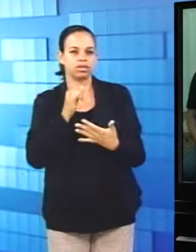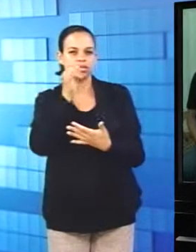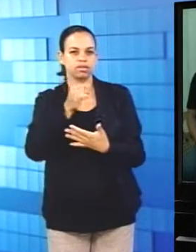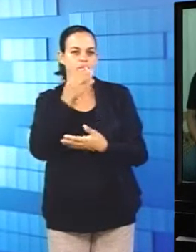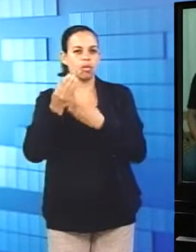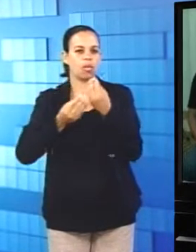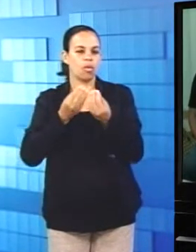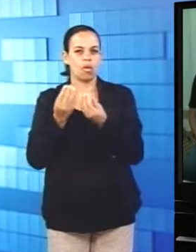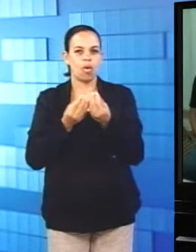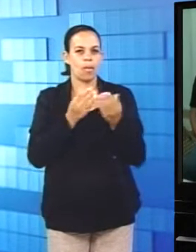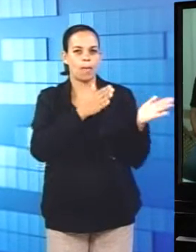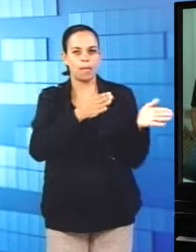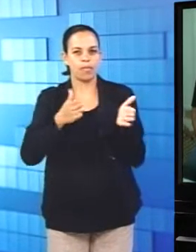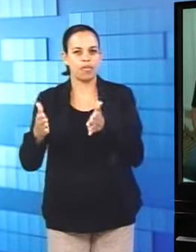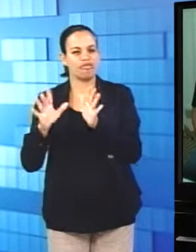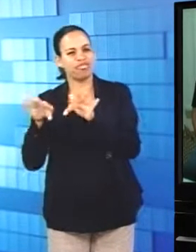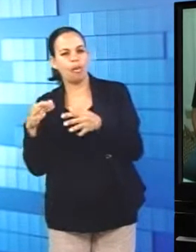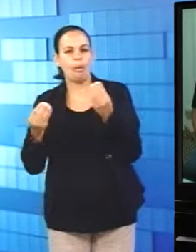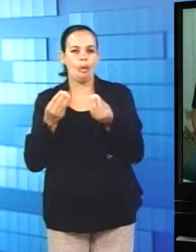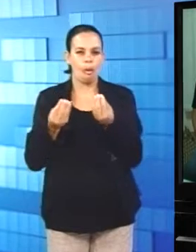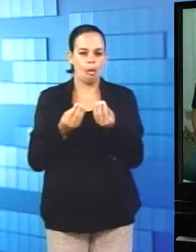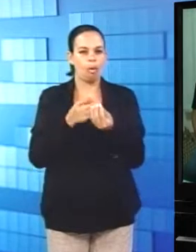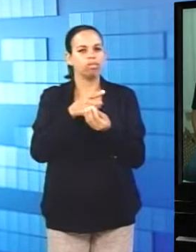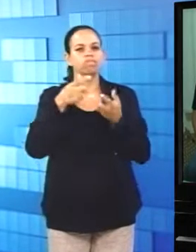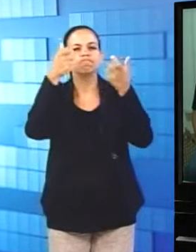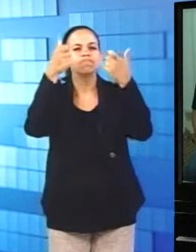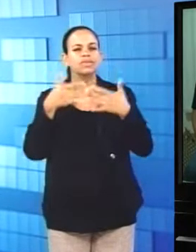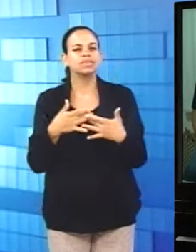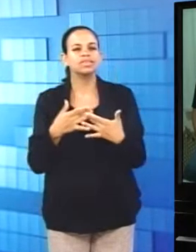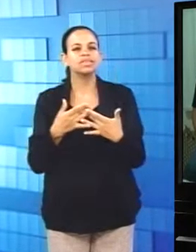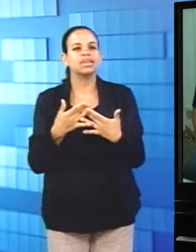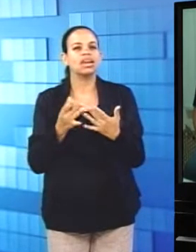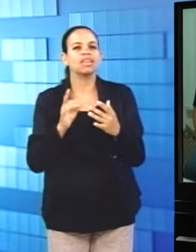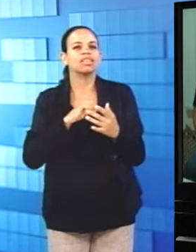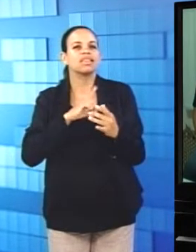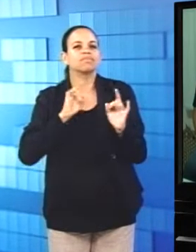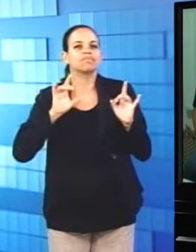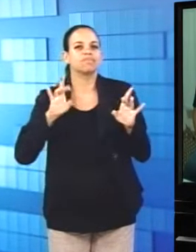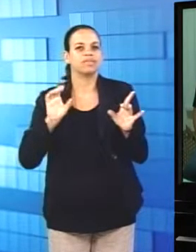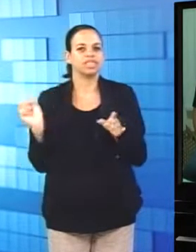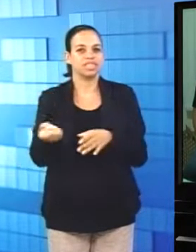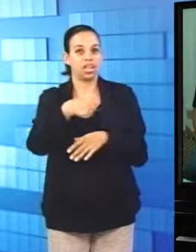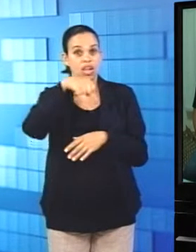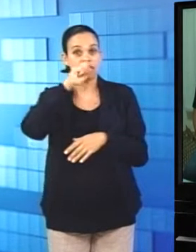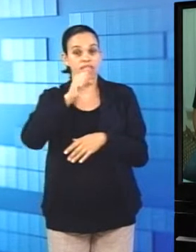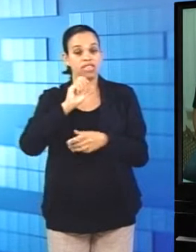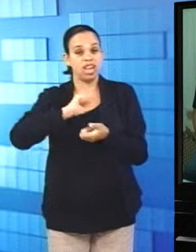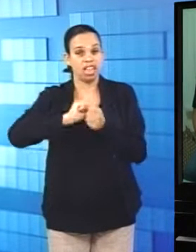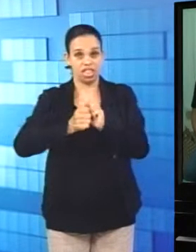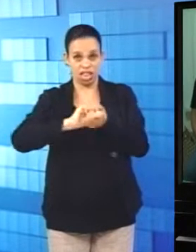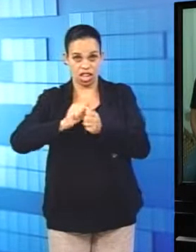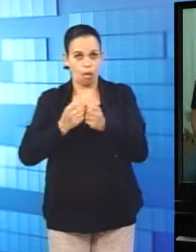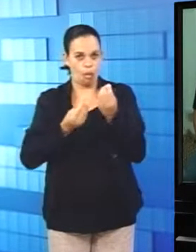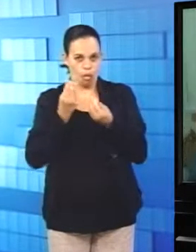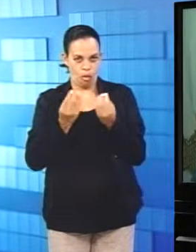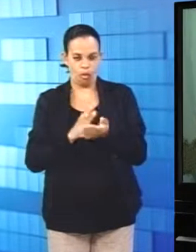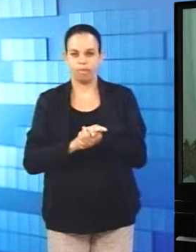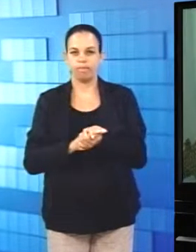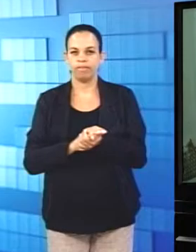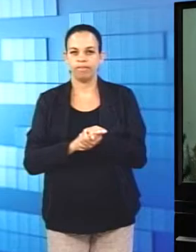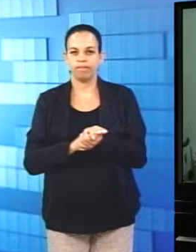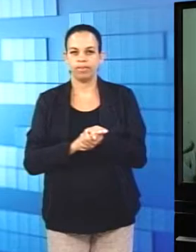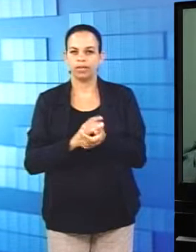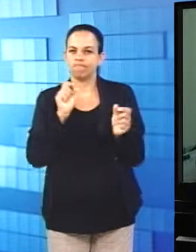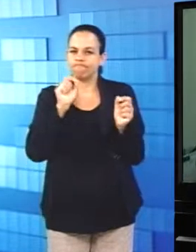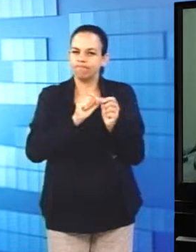dos processos ou a finalização, não sei, o que você destacaria em todo esse processo de produção artesanal da cerveja? O